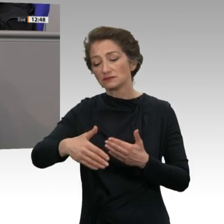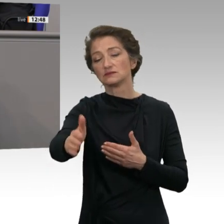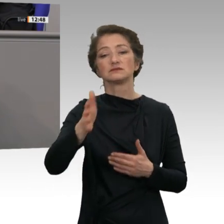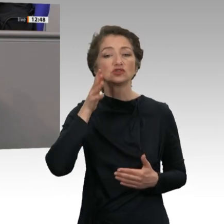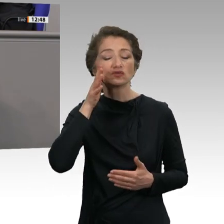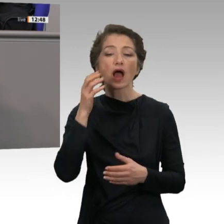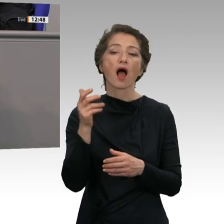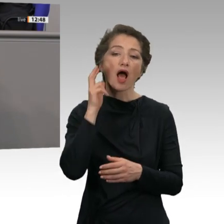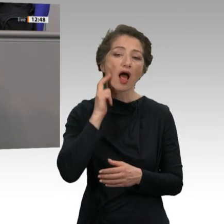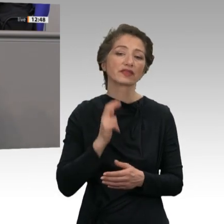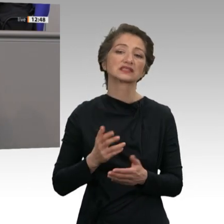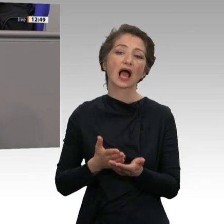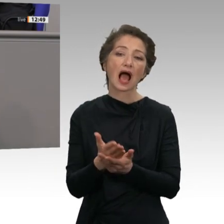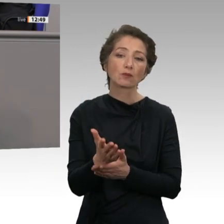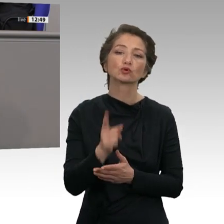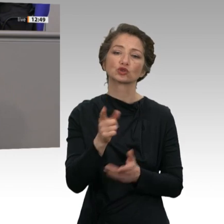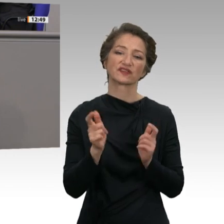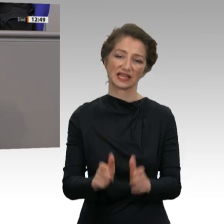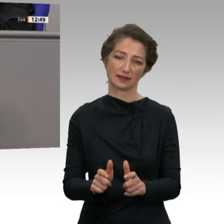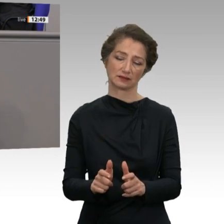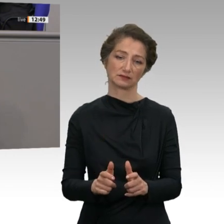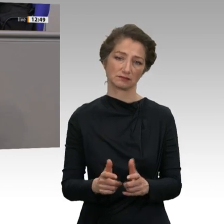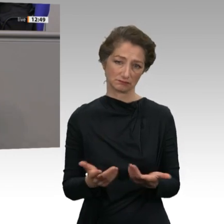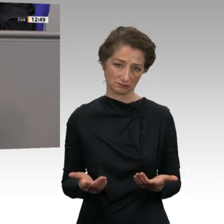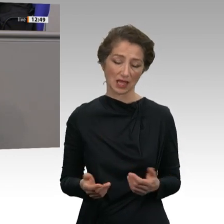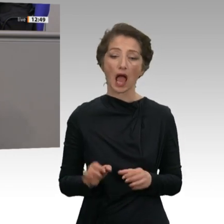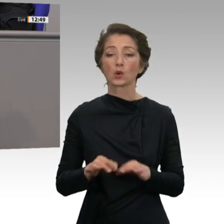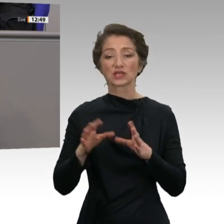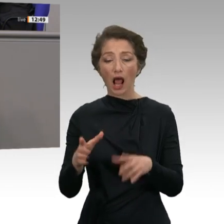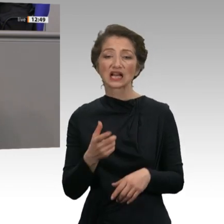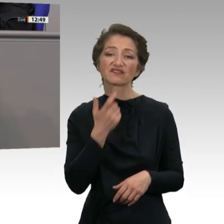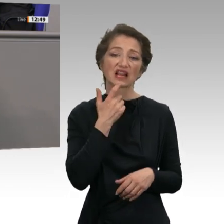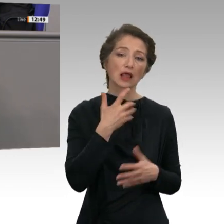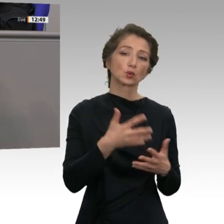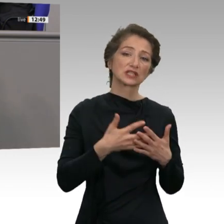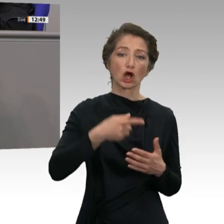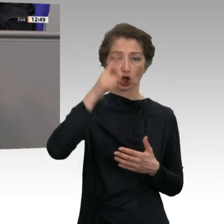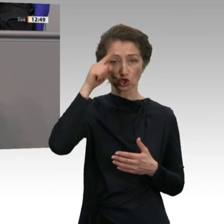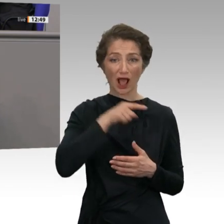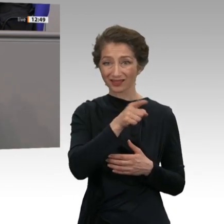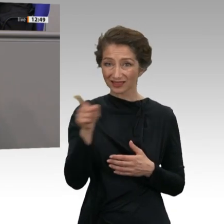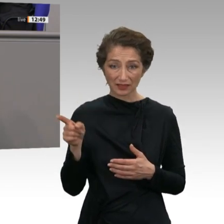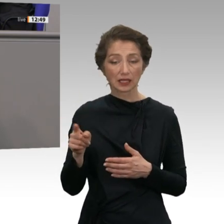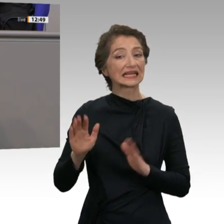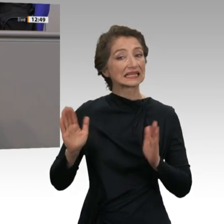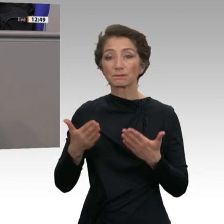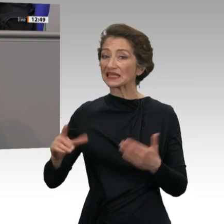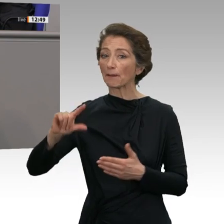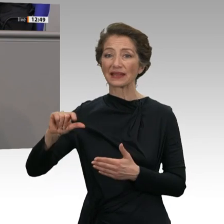-Staaten haben das verstanden. Nur in Australien, Finnland, den USA und Deutschland gibt es keine Mindestrente für ältere Menschen, und